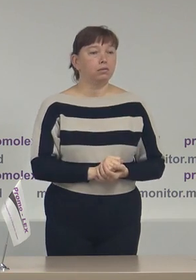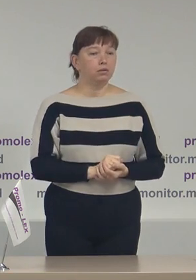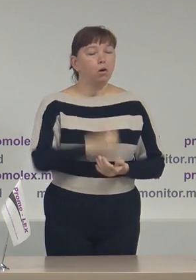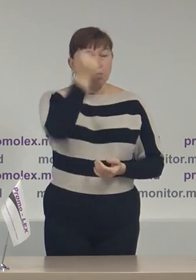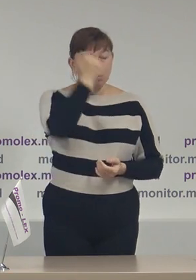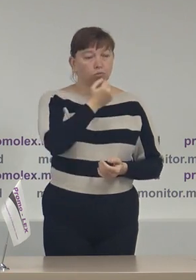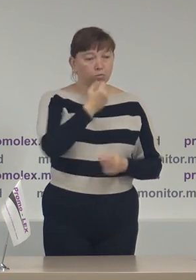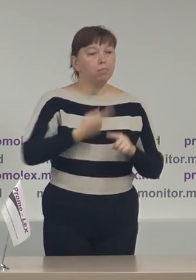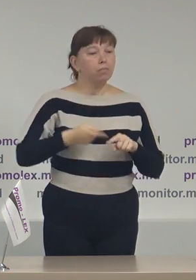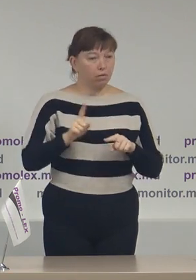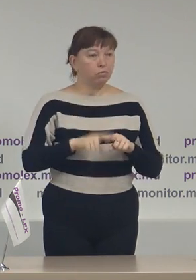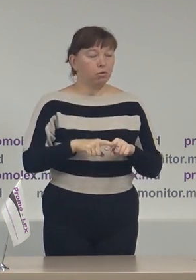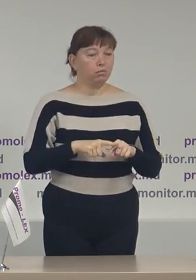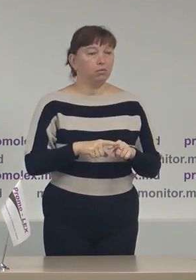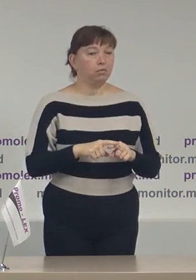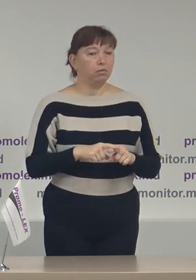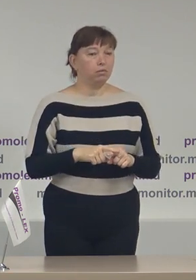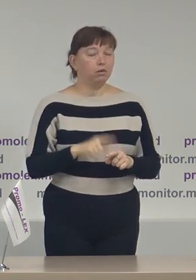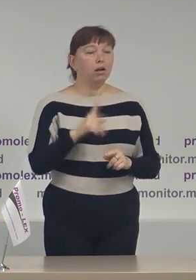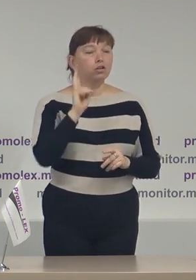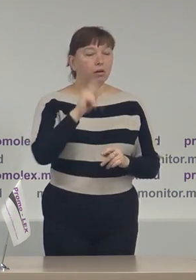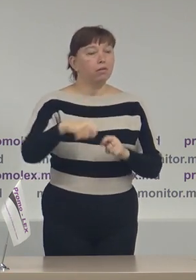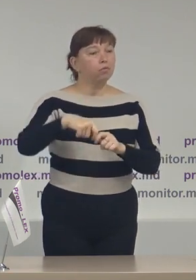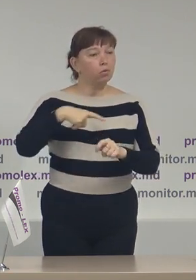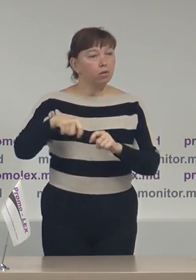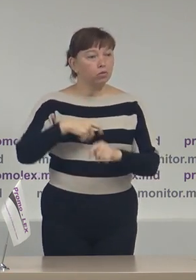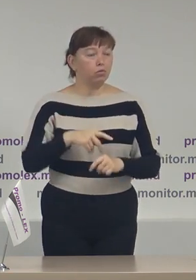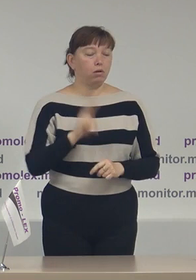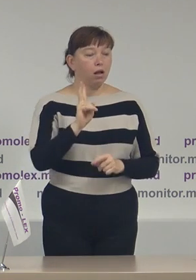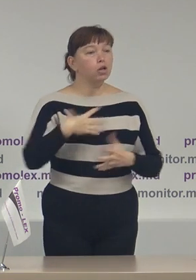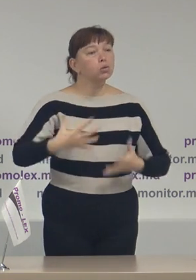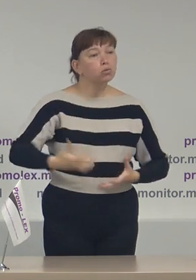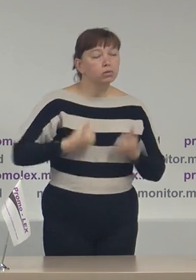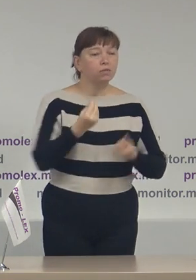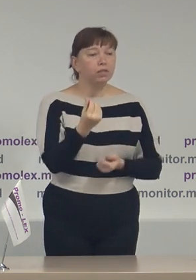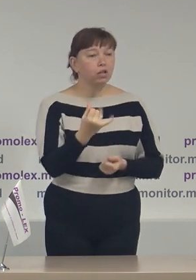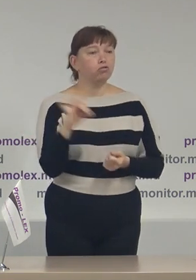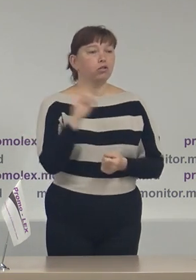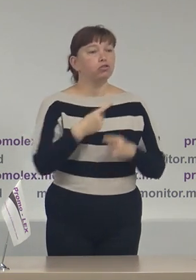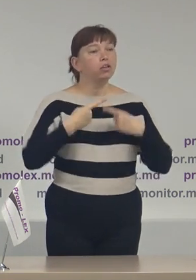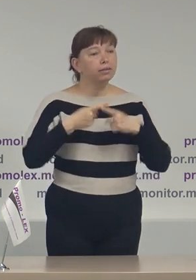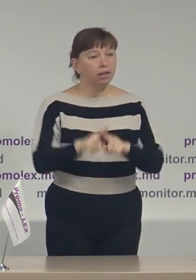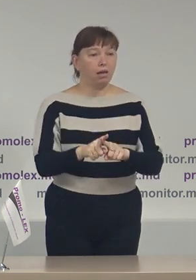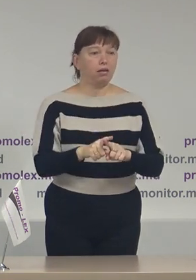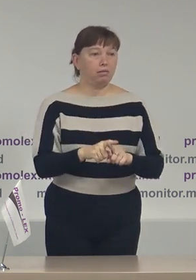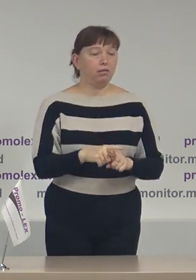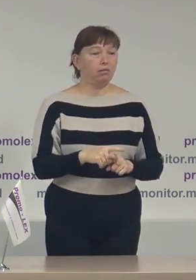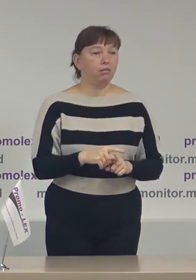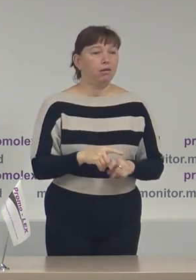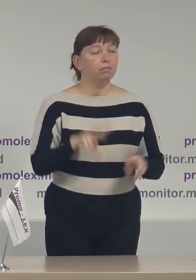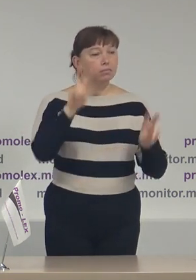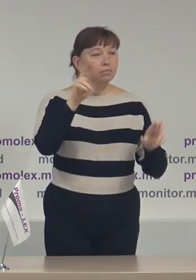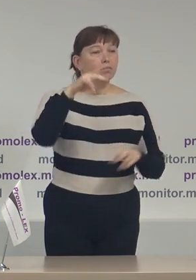Mulțumim pe această cale donătorilor care susțin financiar și tehnic misiunea Promolex de